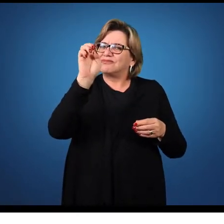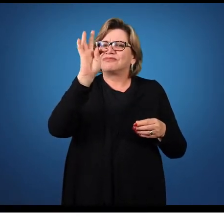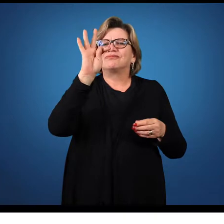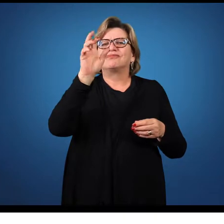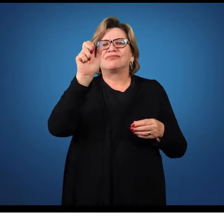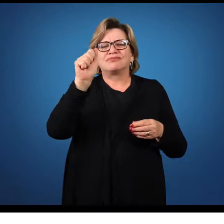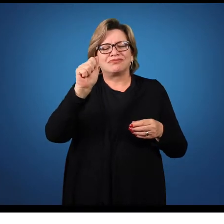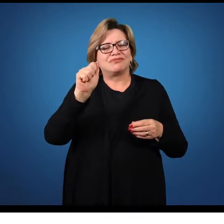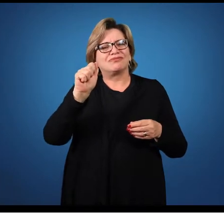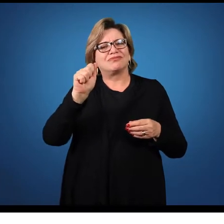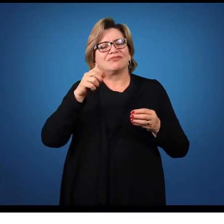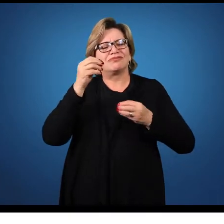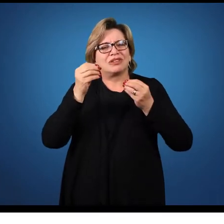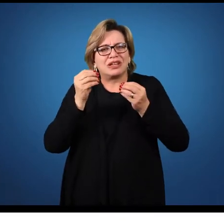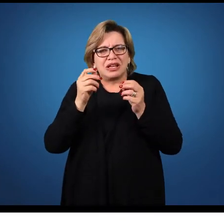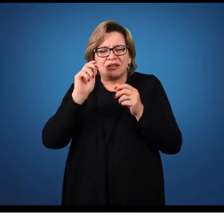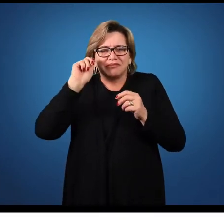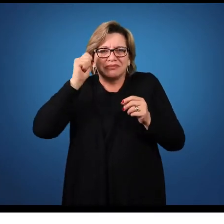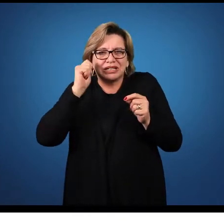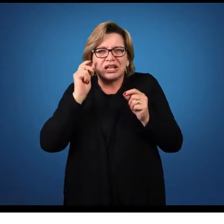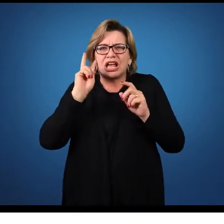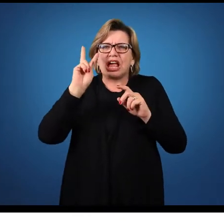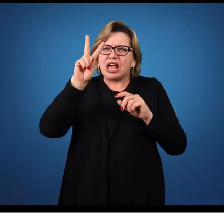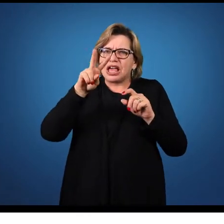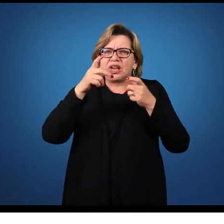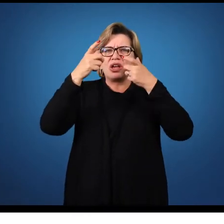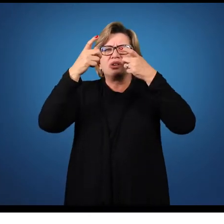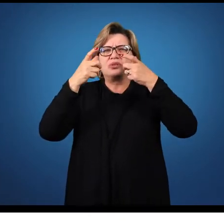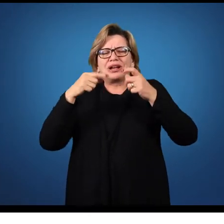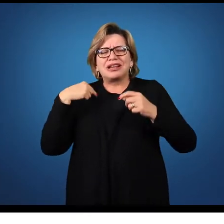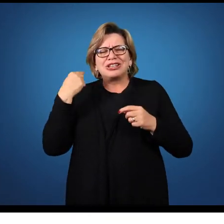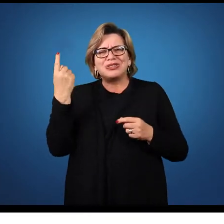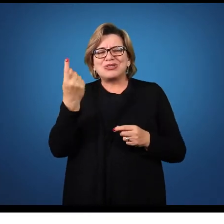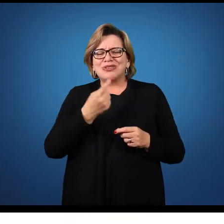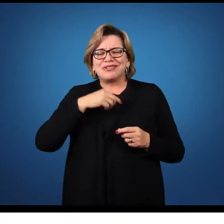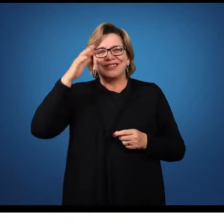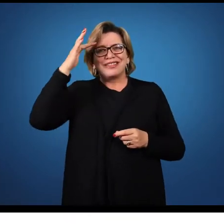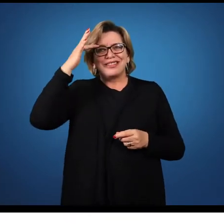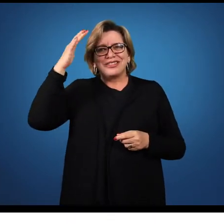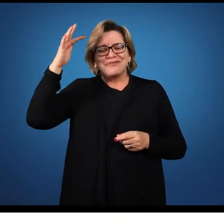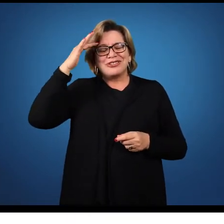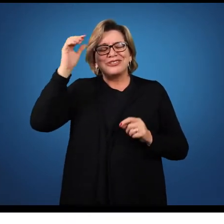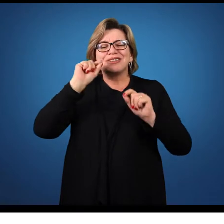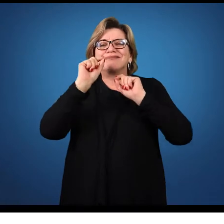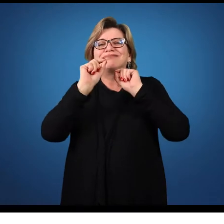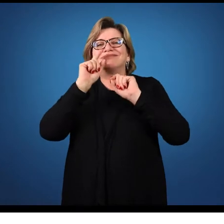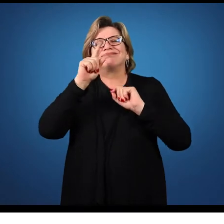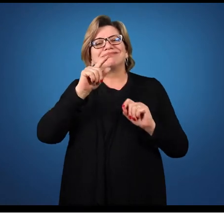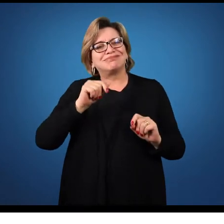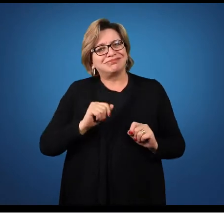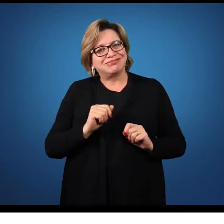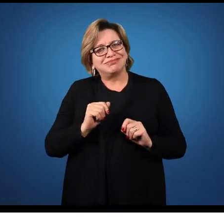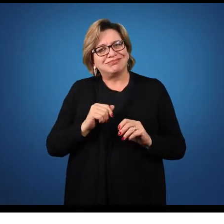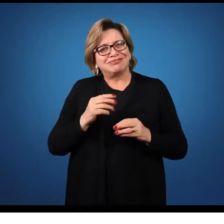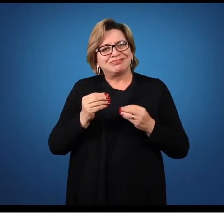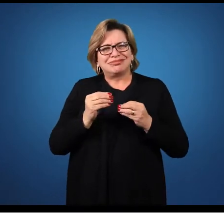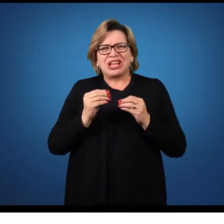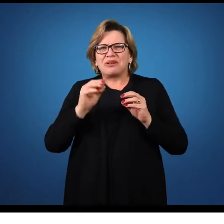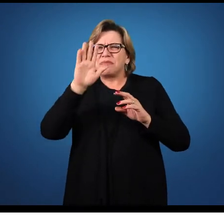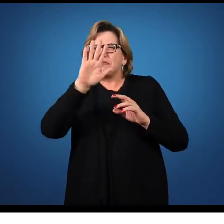Seria aquele local onde você se permite imaginar o que pode ser aquela determinada